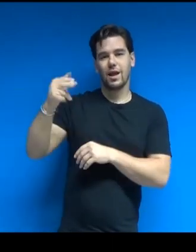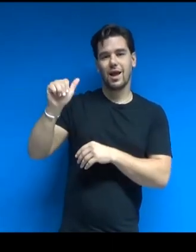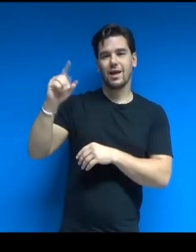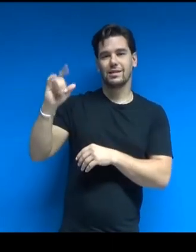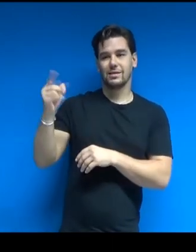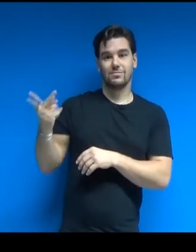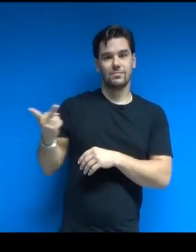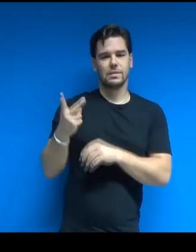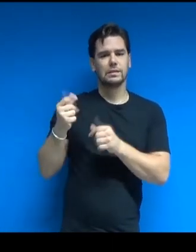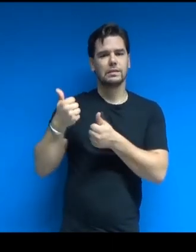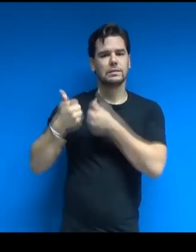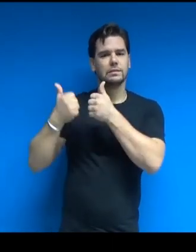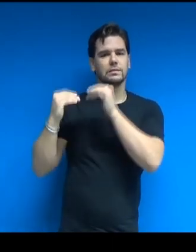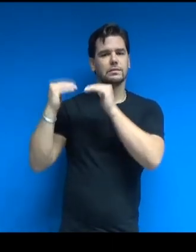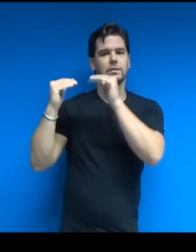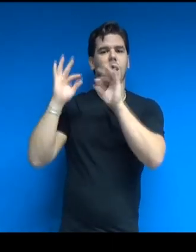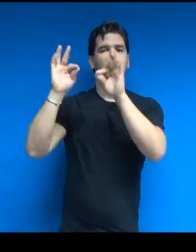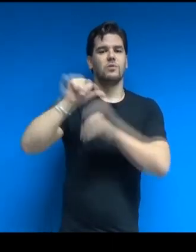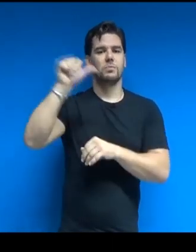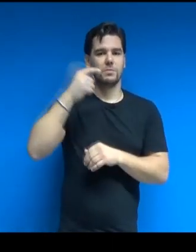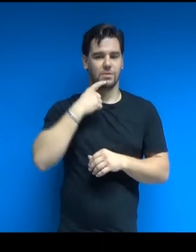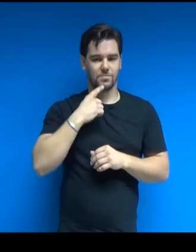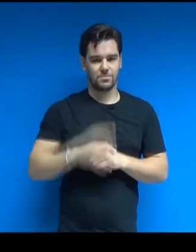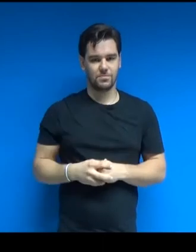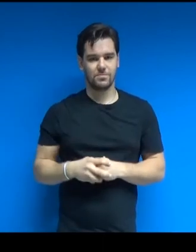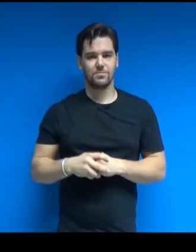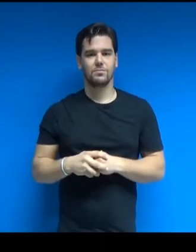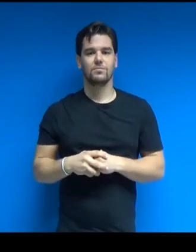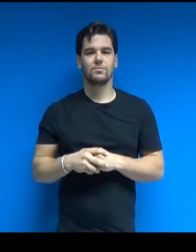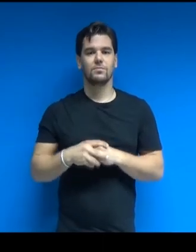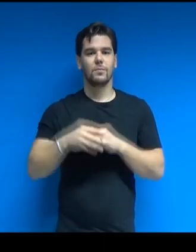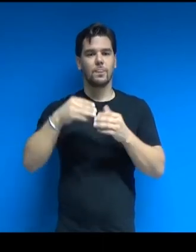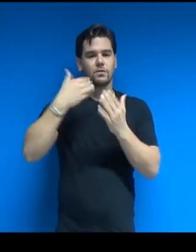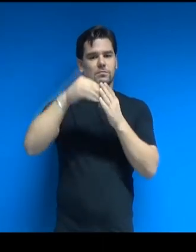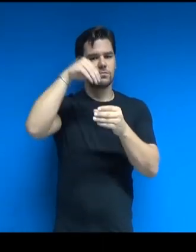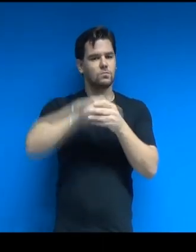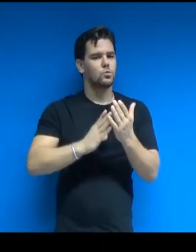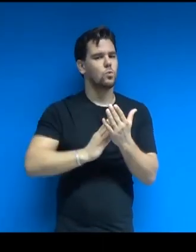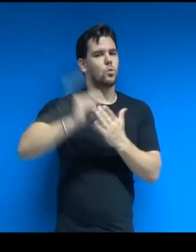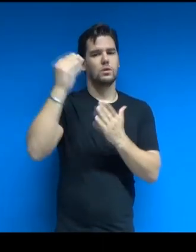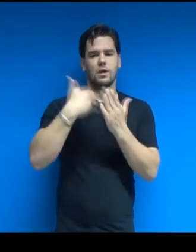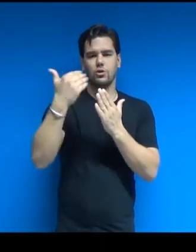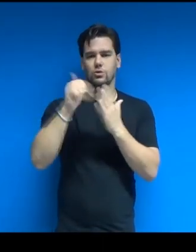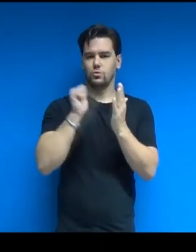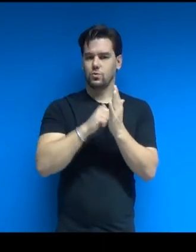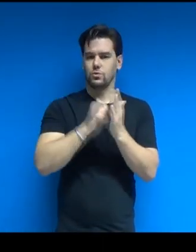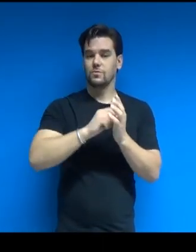la fine del 2018, gareggiando all'ultimo metro con la Torre Hadid.